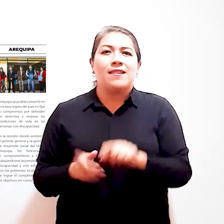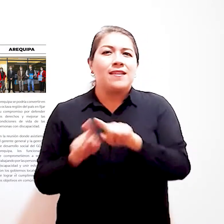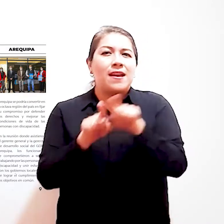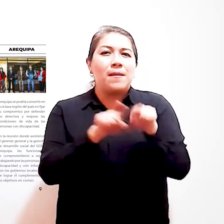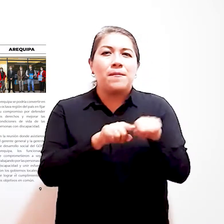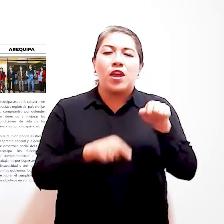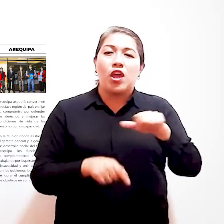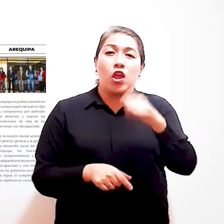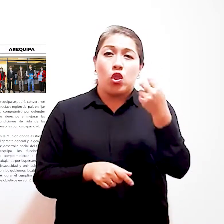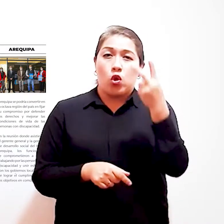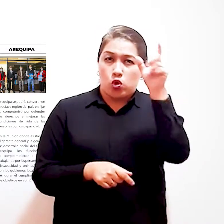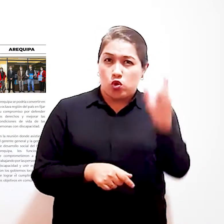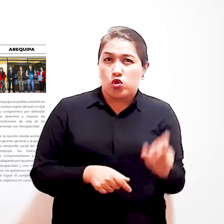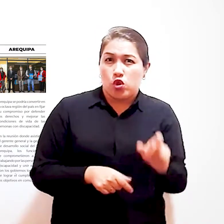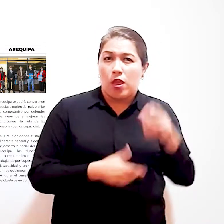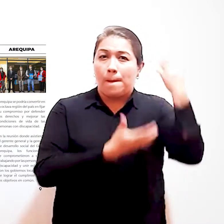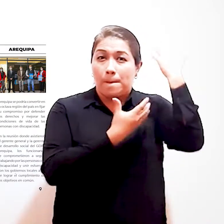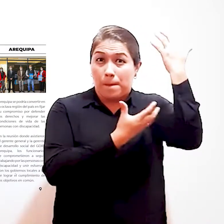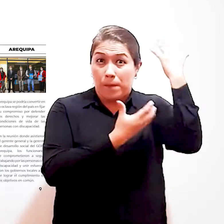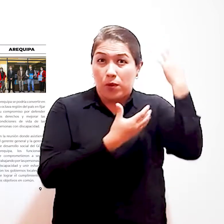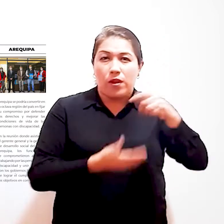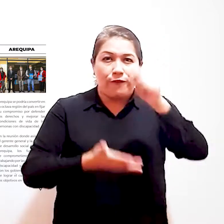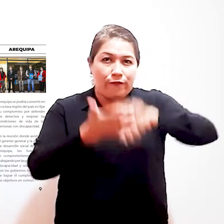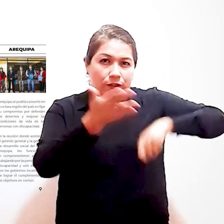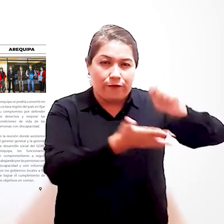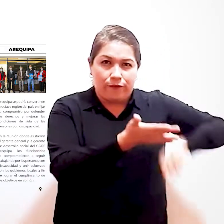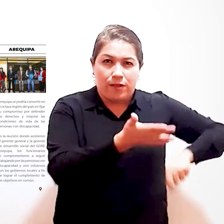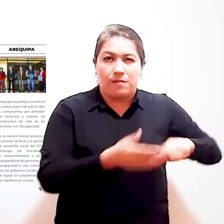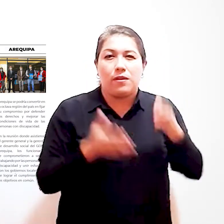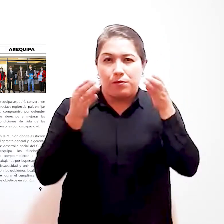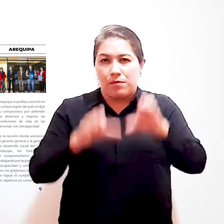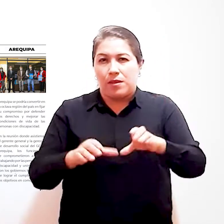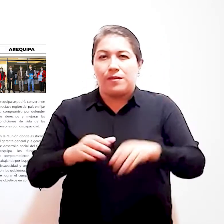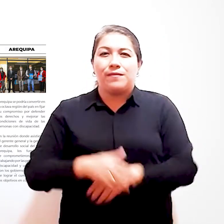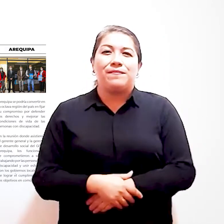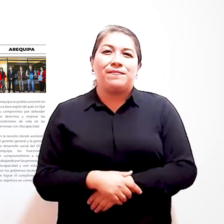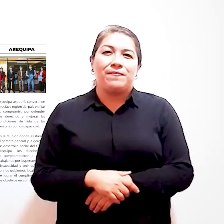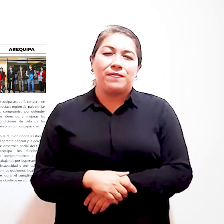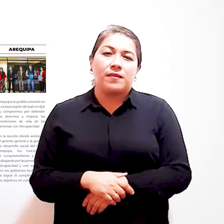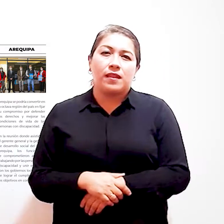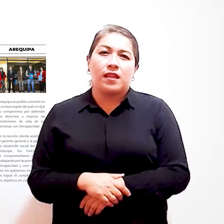y representantes del gobierno regional de Piura, sosteniendo el convenio firmado